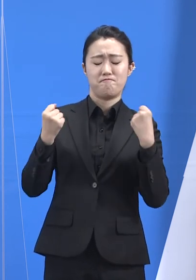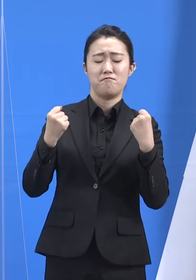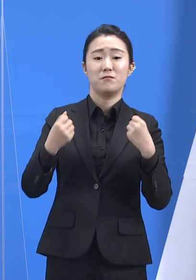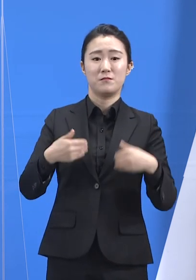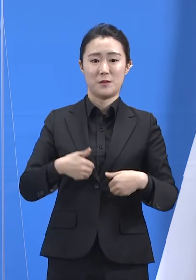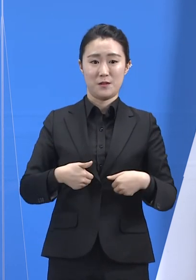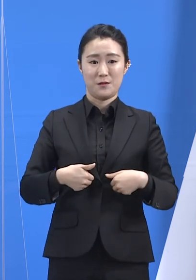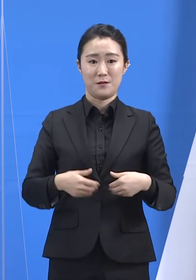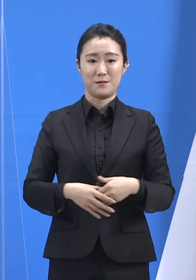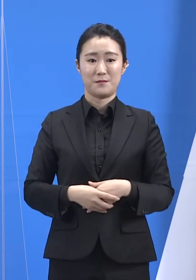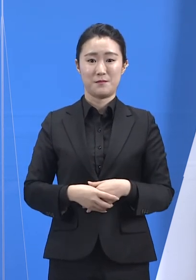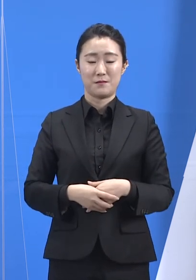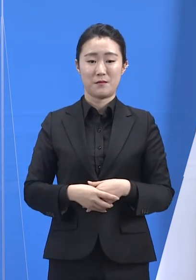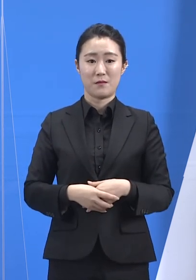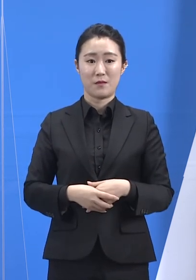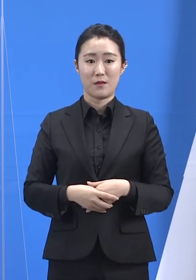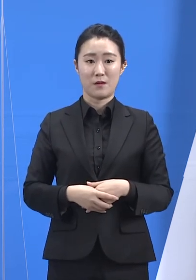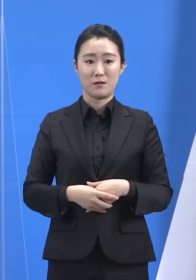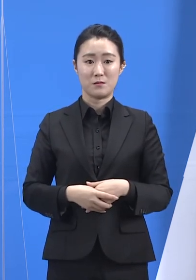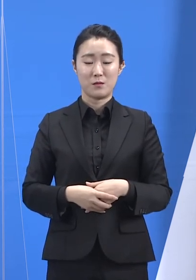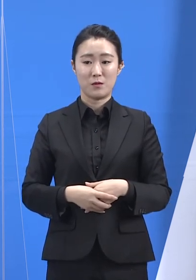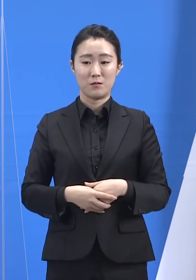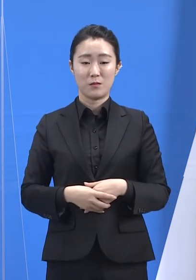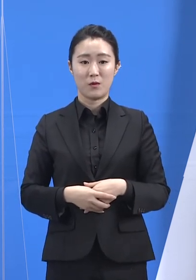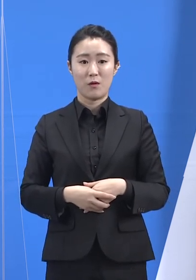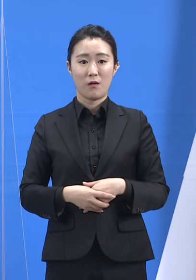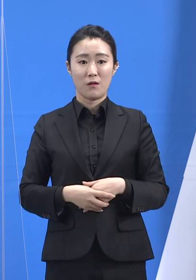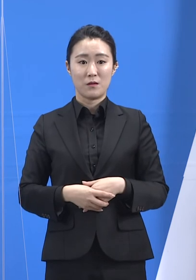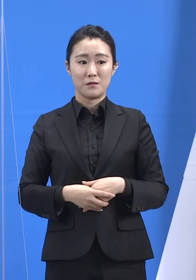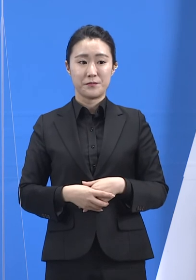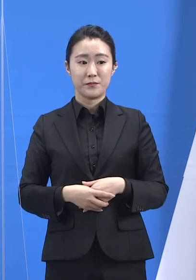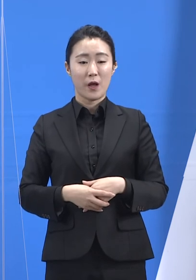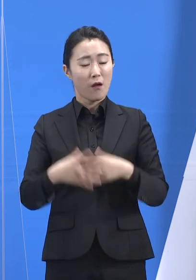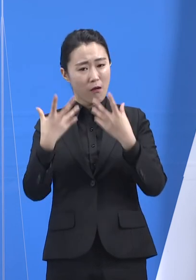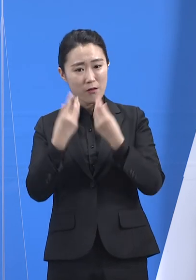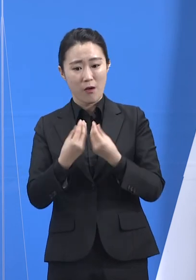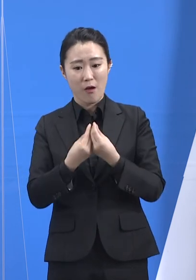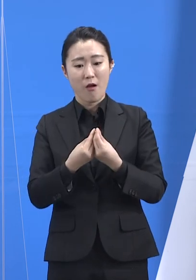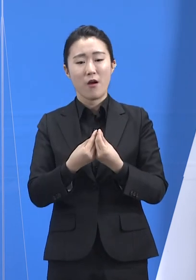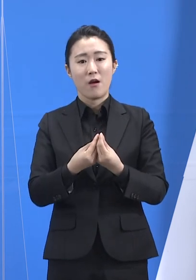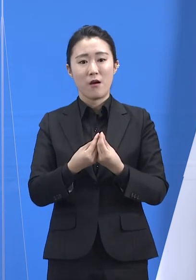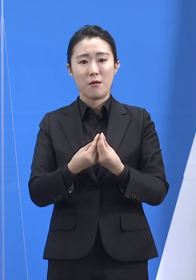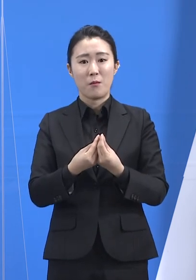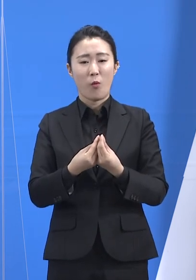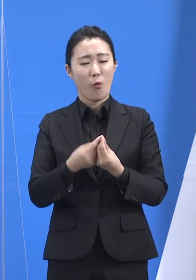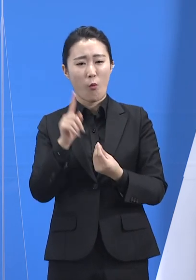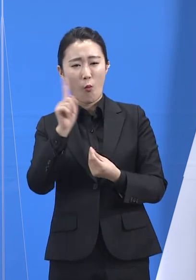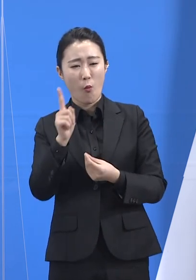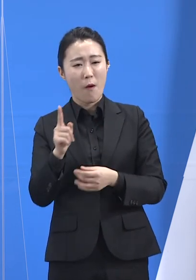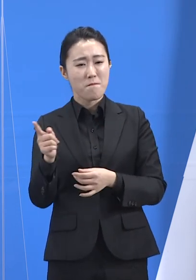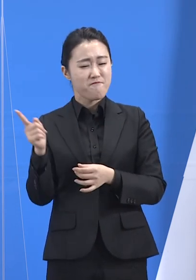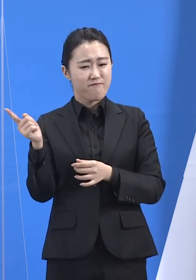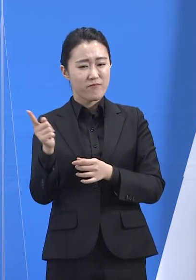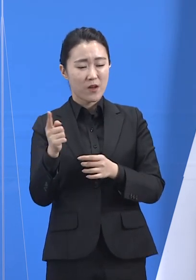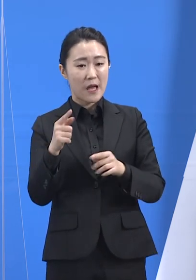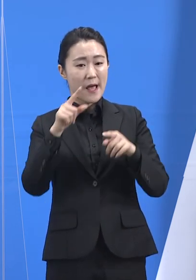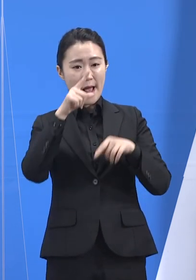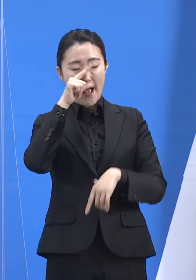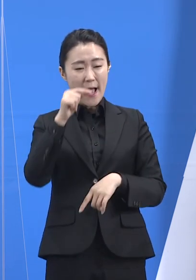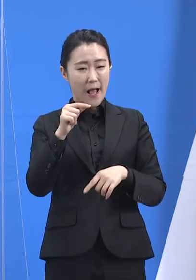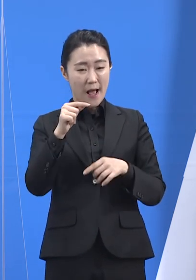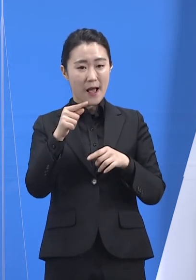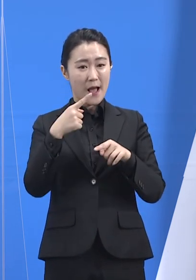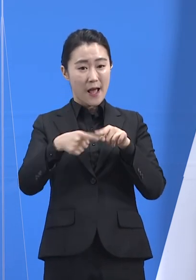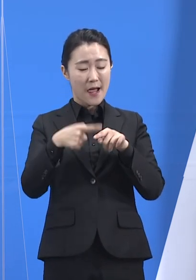아무리 날선 검이라도 그것을 사용하는 사람의 체력과 기술이 부족하다면 기대한